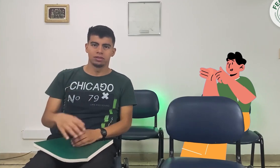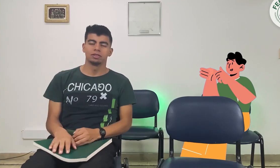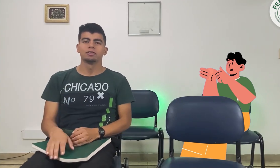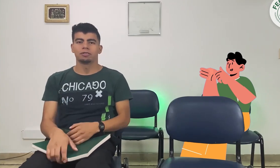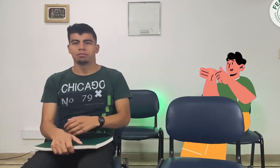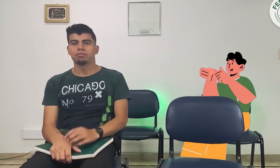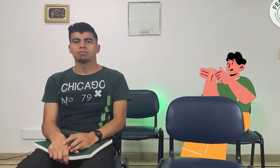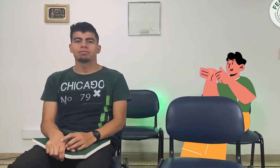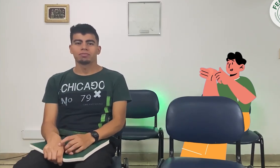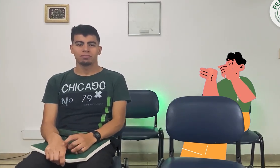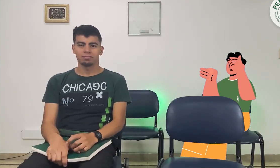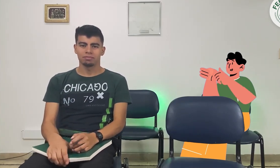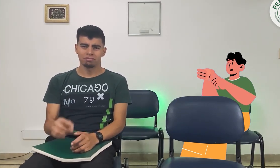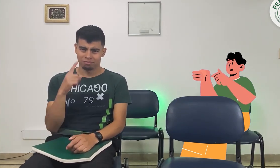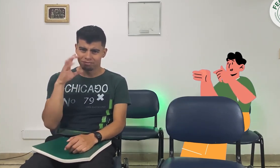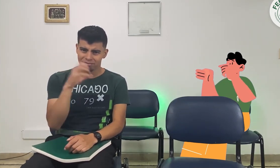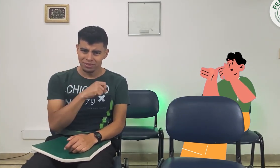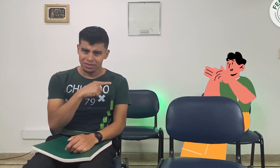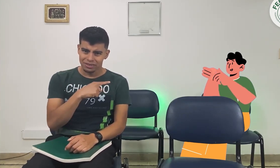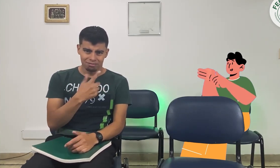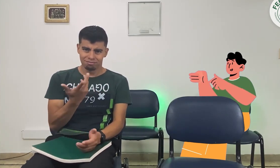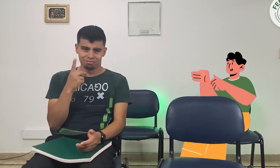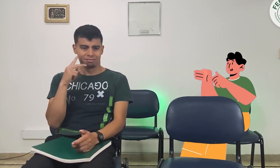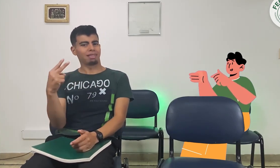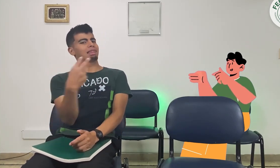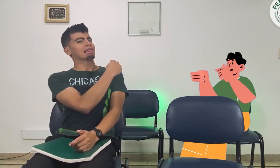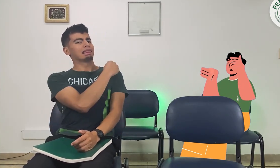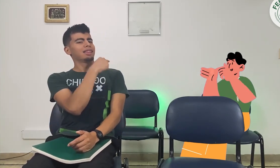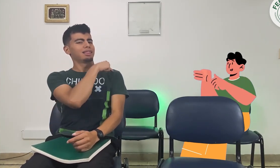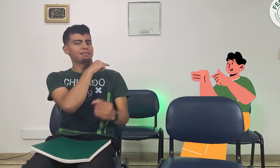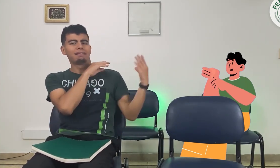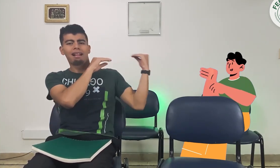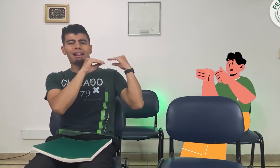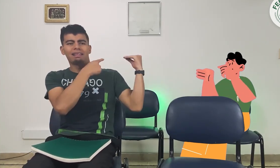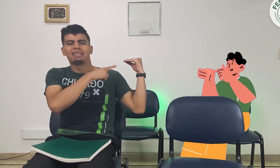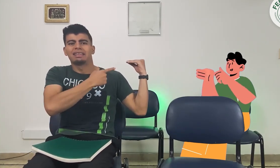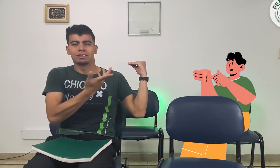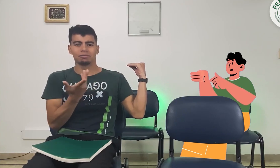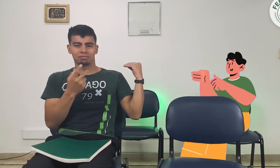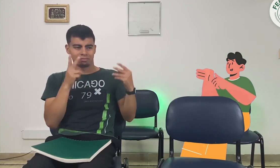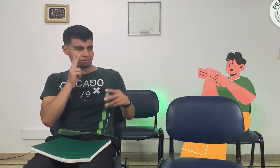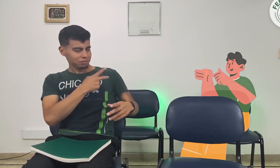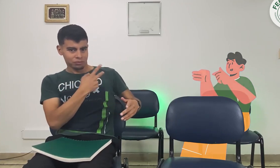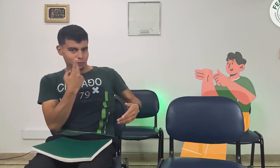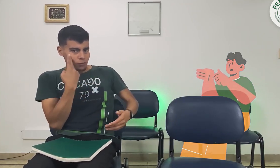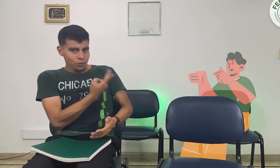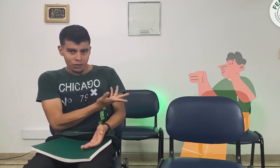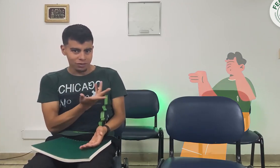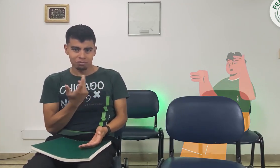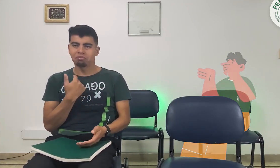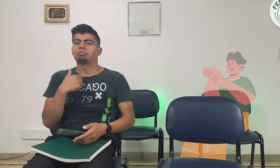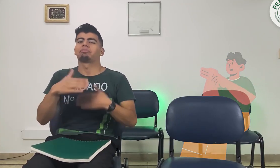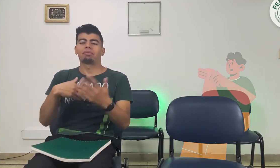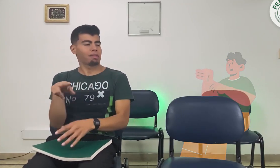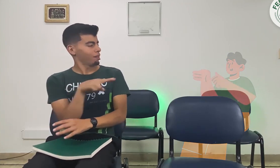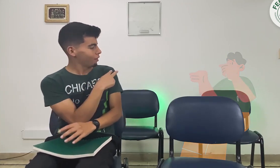sí, claro ¿Se dieron cuenta? Tuve que girar para saber qué era lo que estaban hablando en la parte de atrás